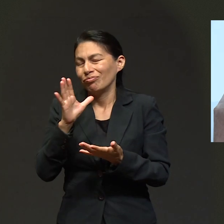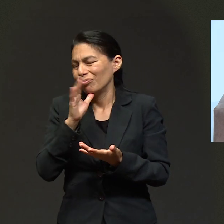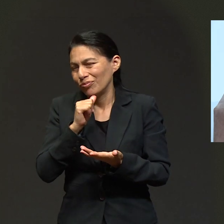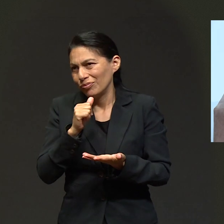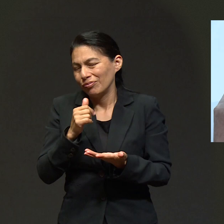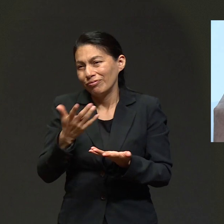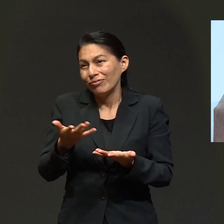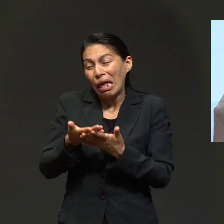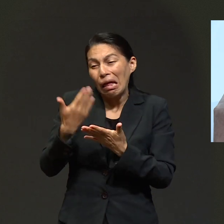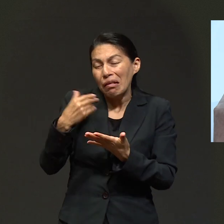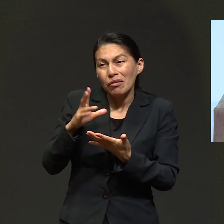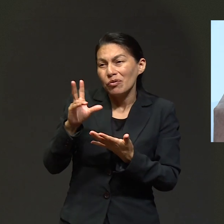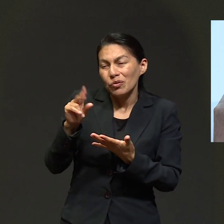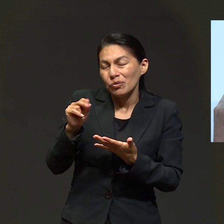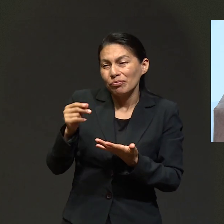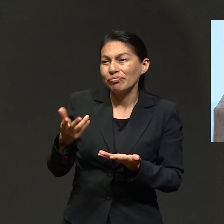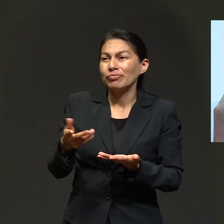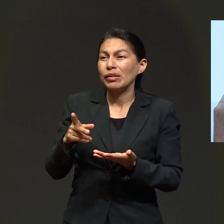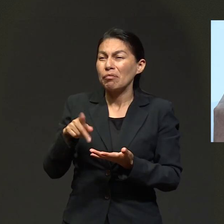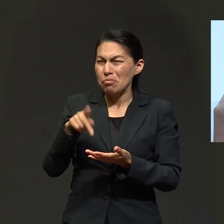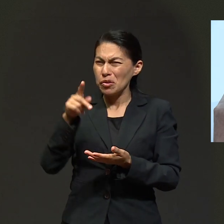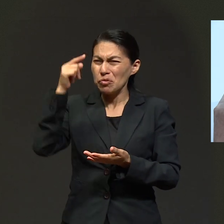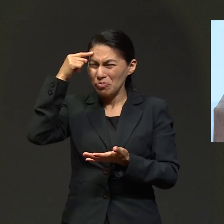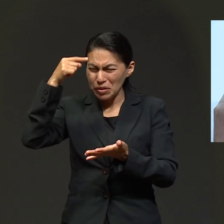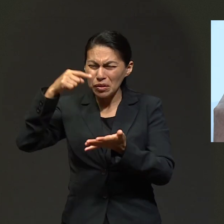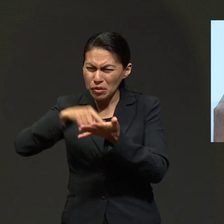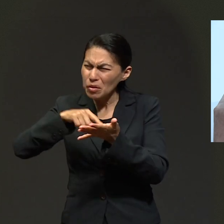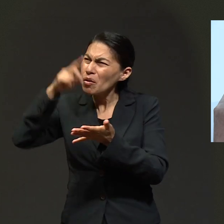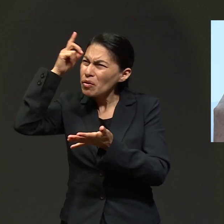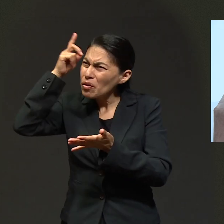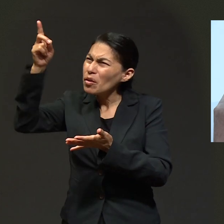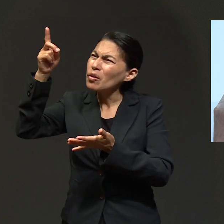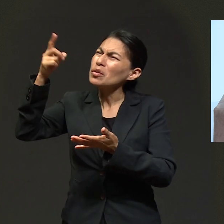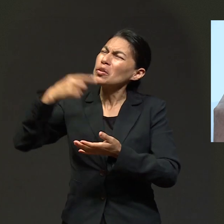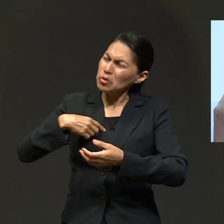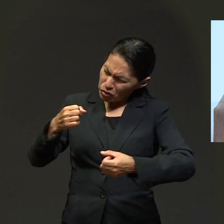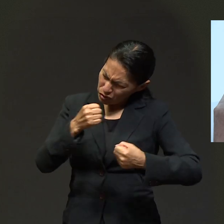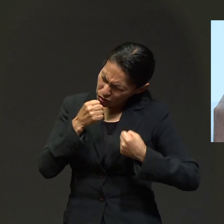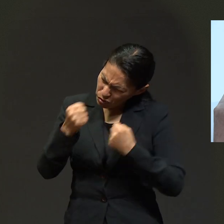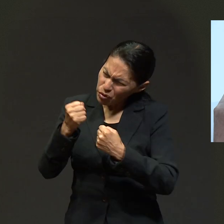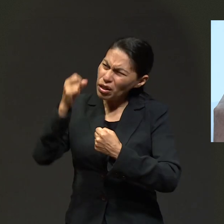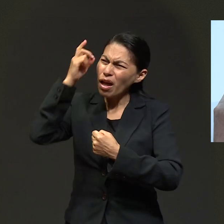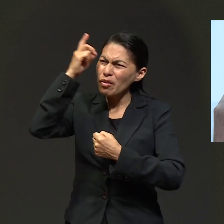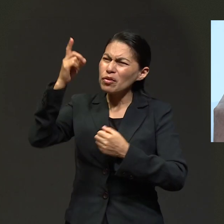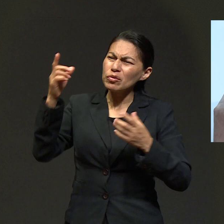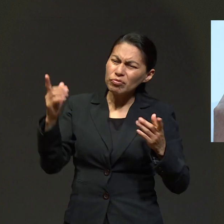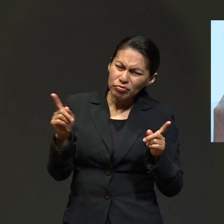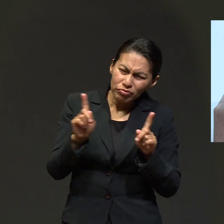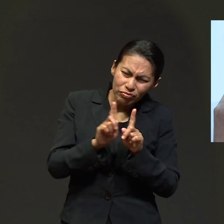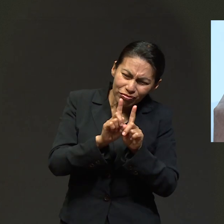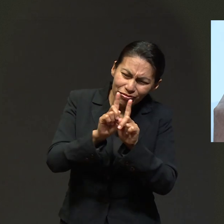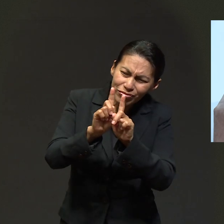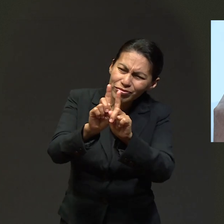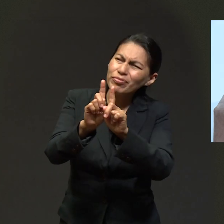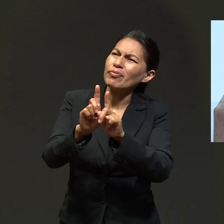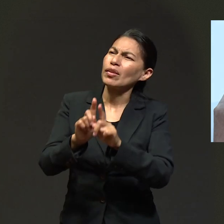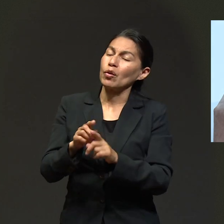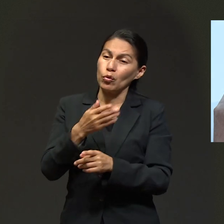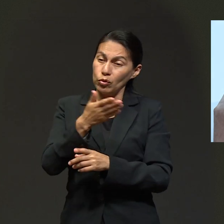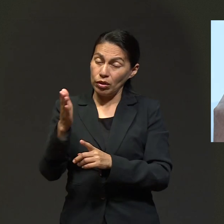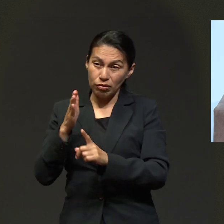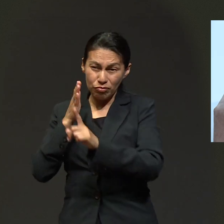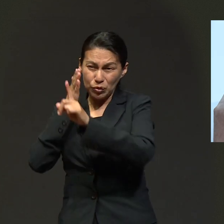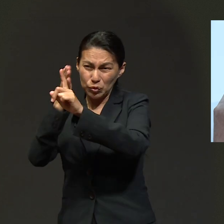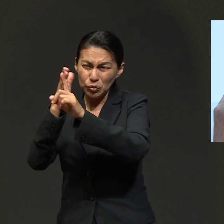logré terminar una profesión, pero creo en Dios. Amén. Y yo sé que Dios va a estar con ustedes y van a lograr sus